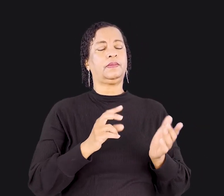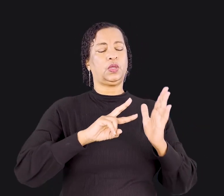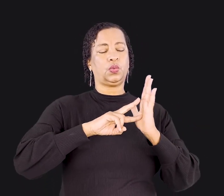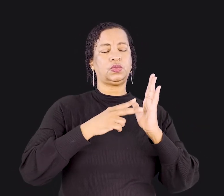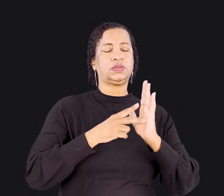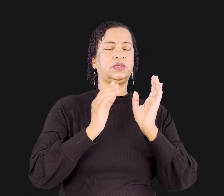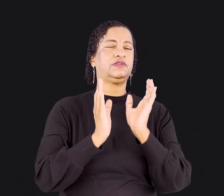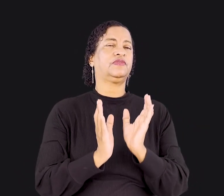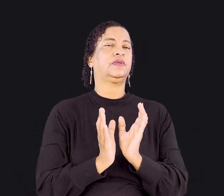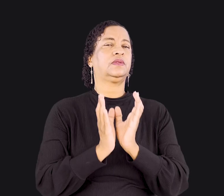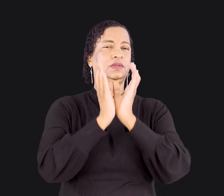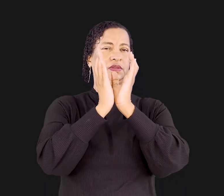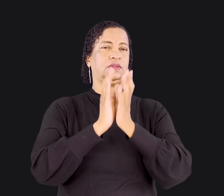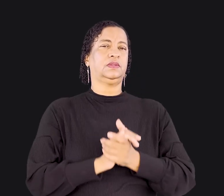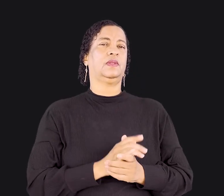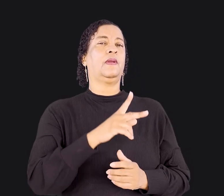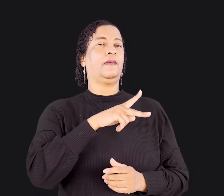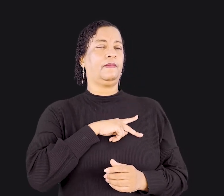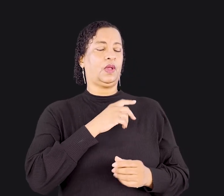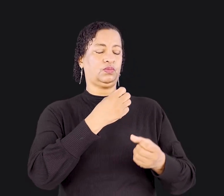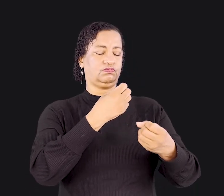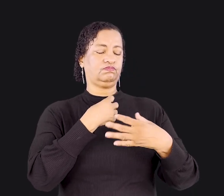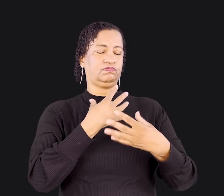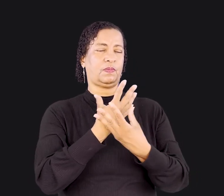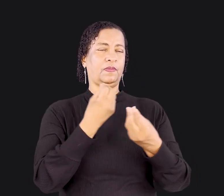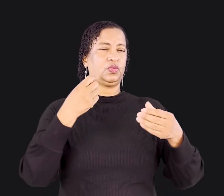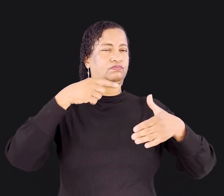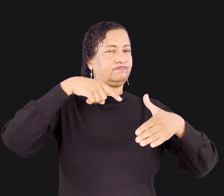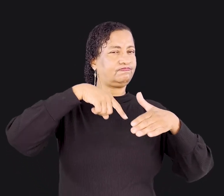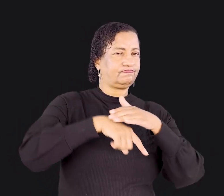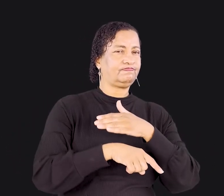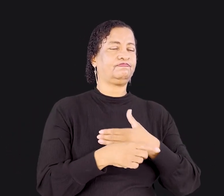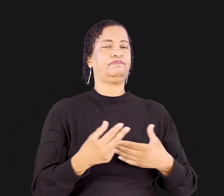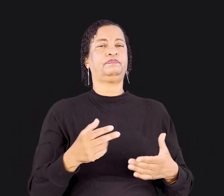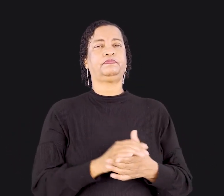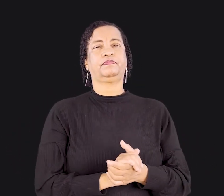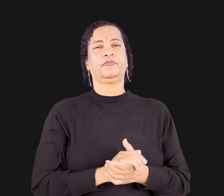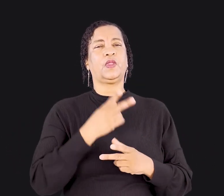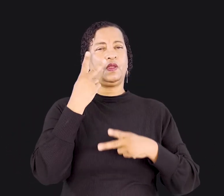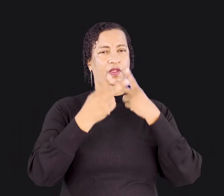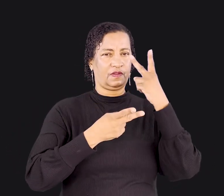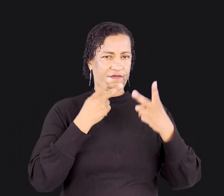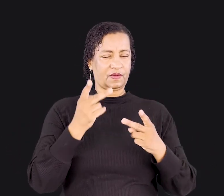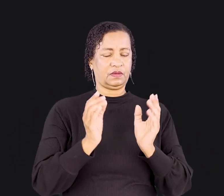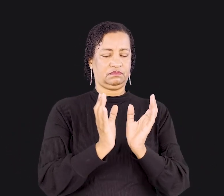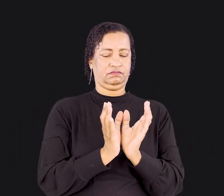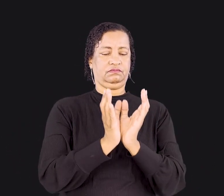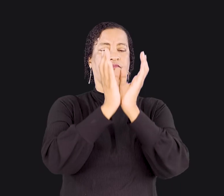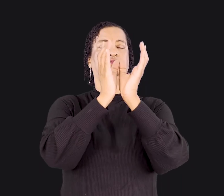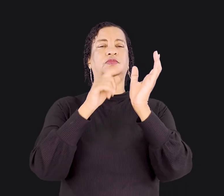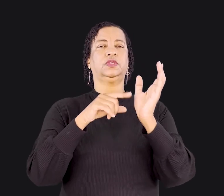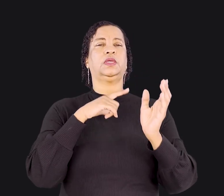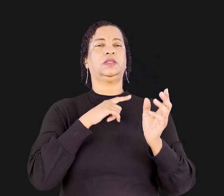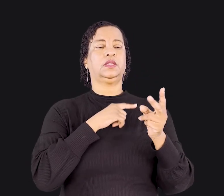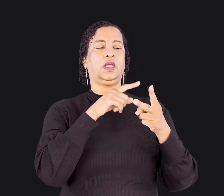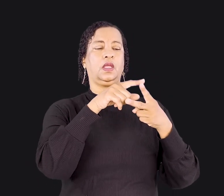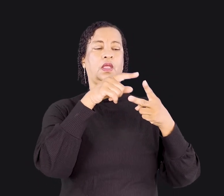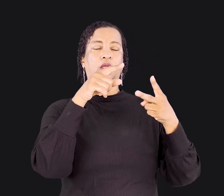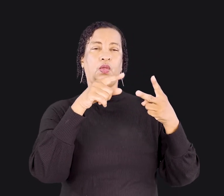processo, Paulo nos deixou ensinamentos profundos. Por exemplo, ele afirma que o sacramento da Santa Ceia tem duas dimensões.